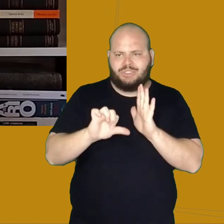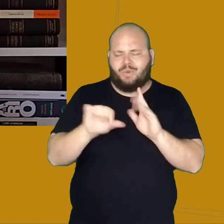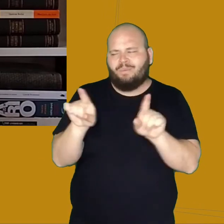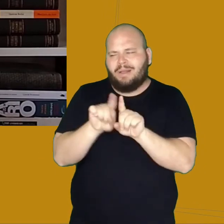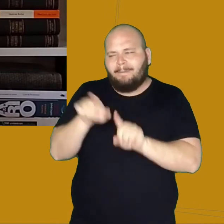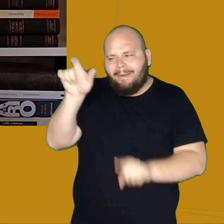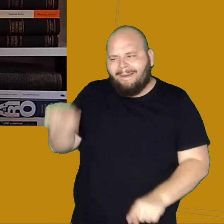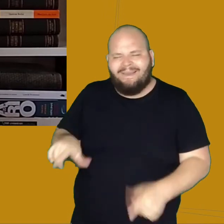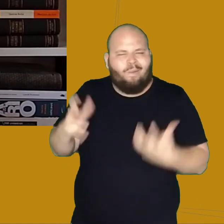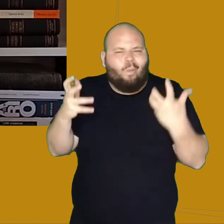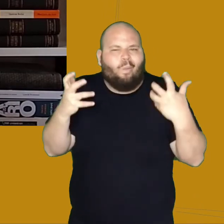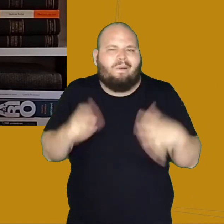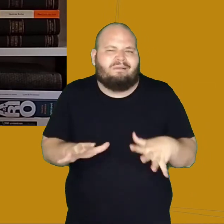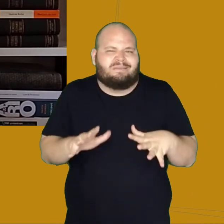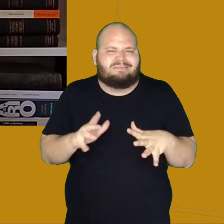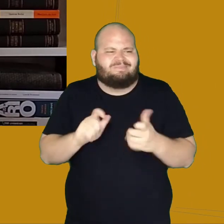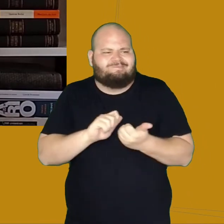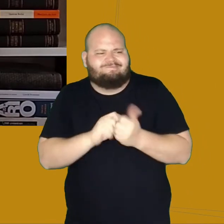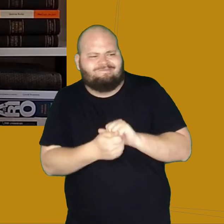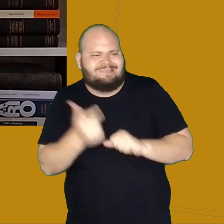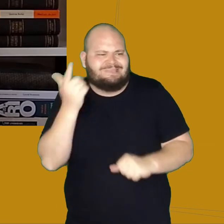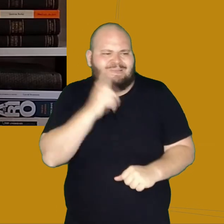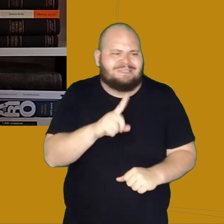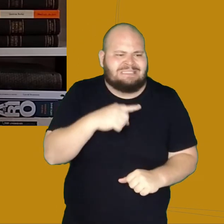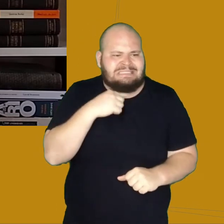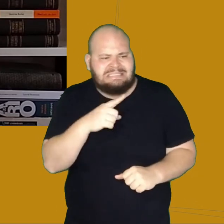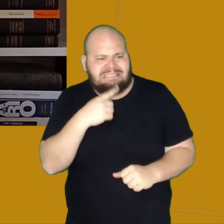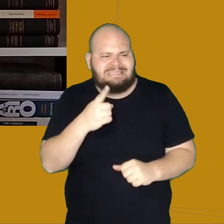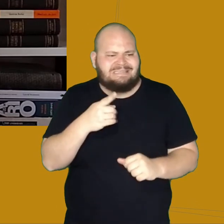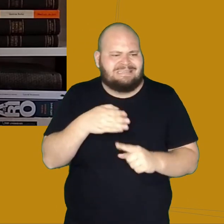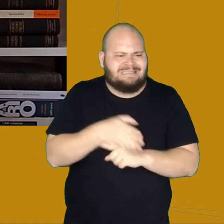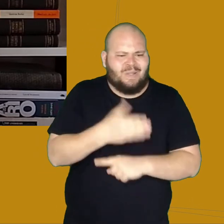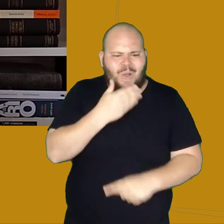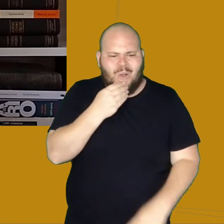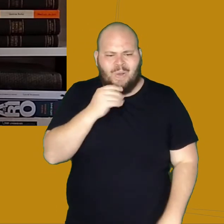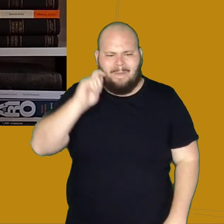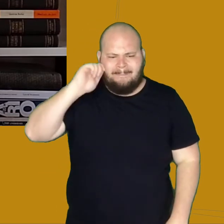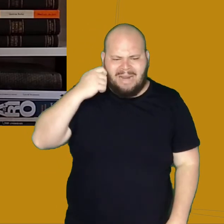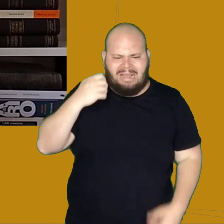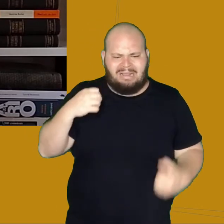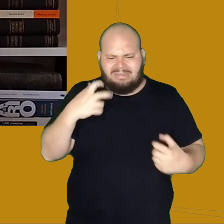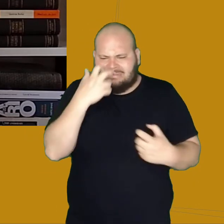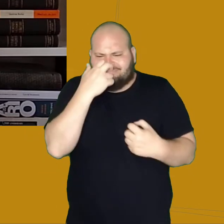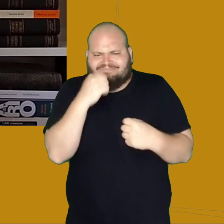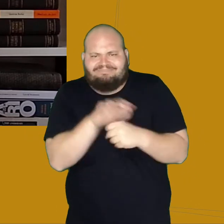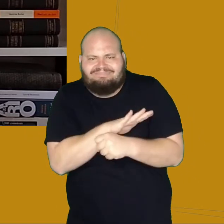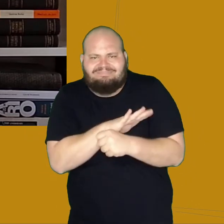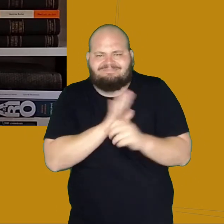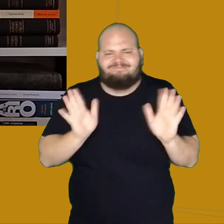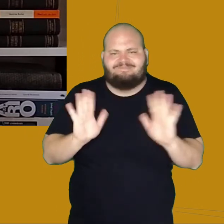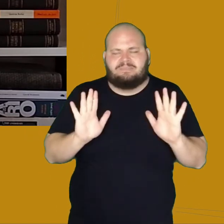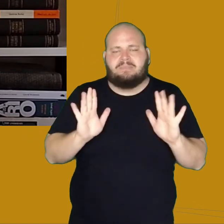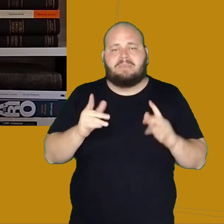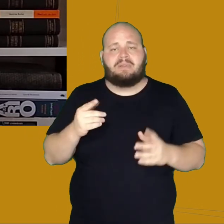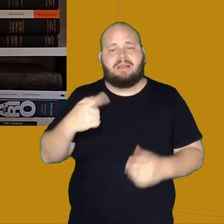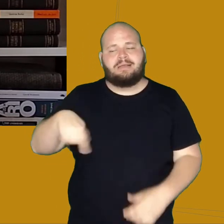Alcibiades, também não consegue se adequar a essa moda, em que os homens usam preto e roupas apertadas, a gente nota que não há uma